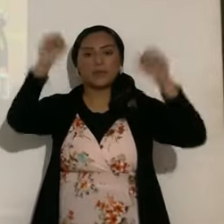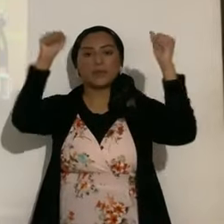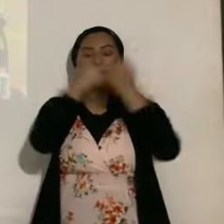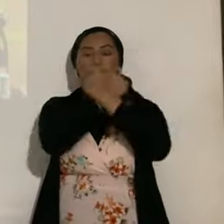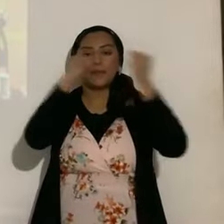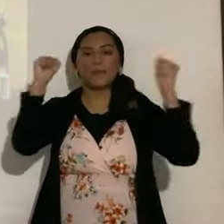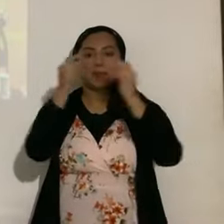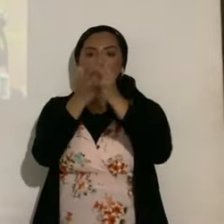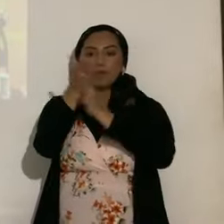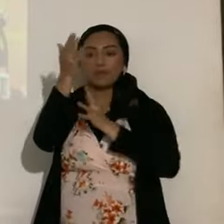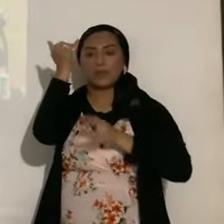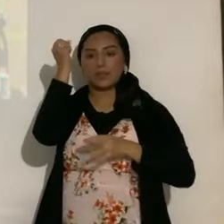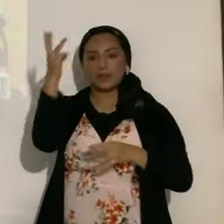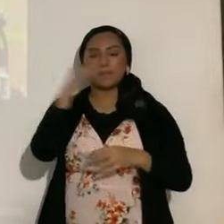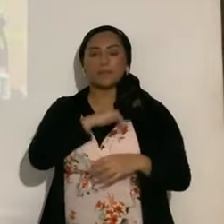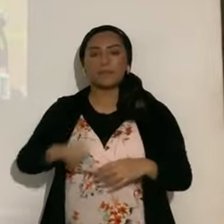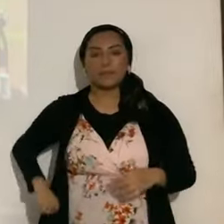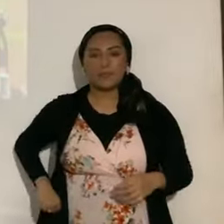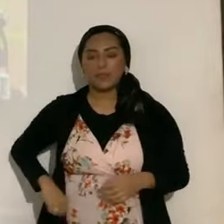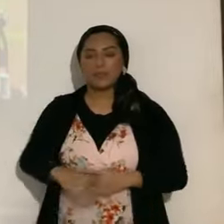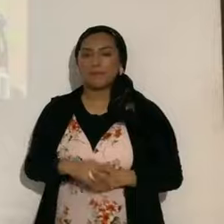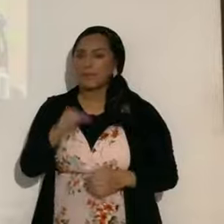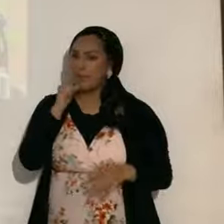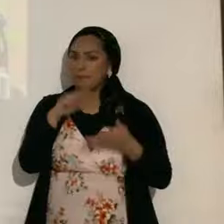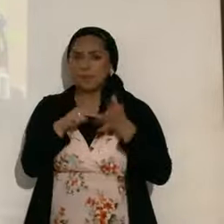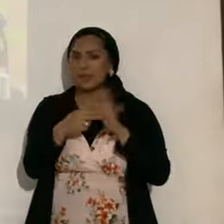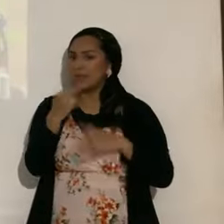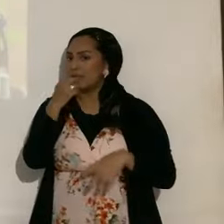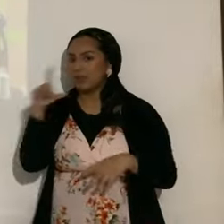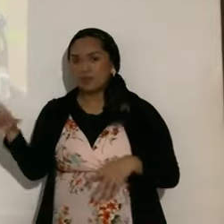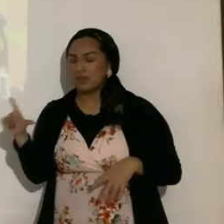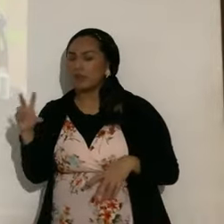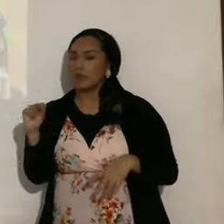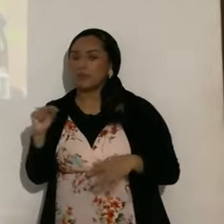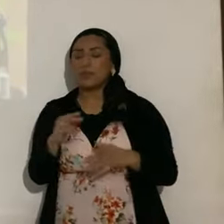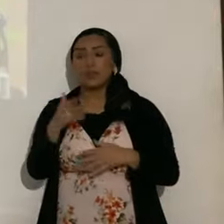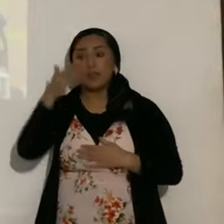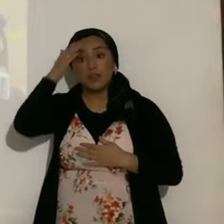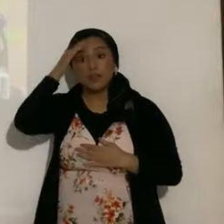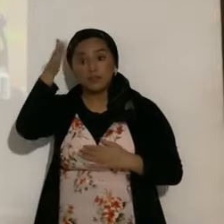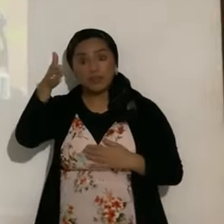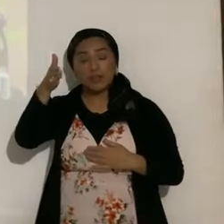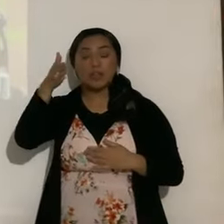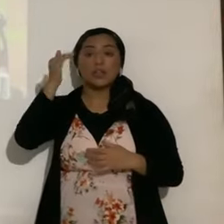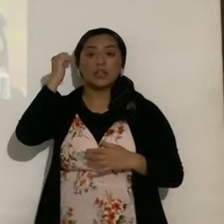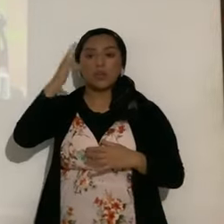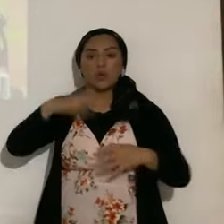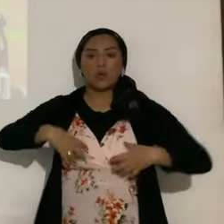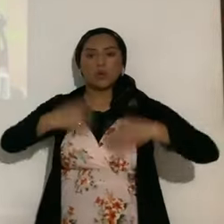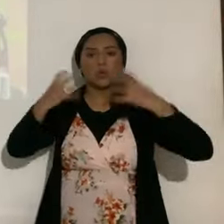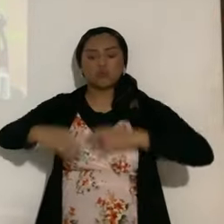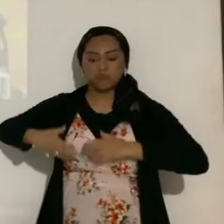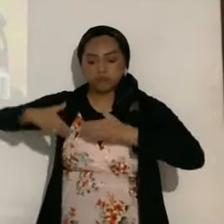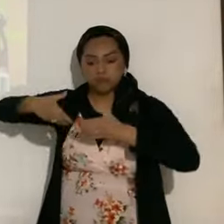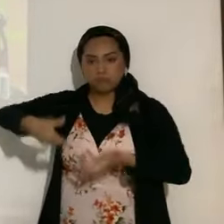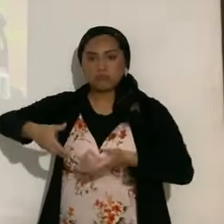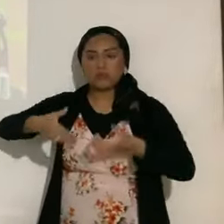Mashiach, ahí no se está refiriendo, al infierno, como tal, sino a la ira, que ya viene, la gran tribulación, la tribulación, la gran